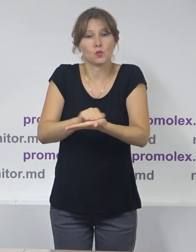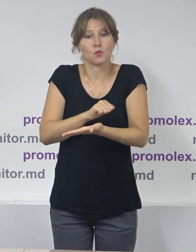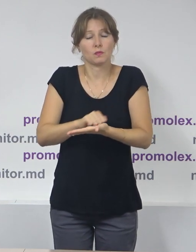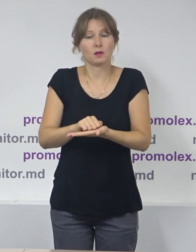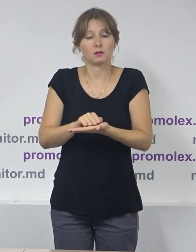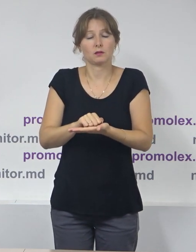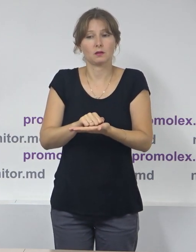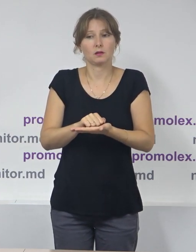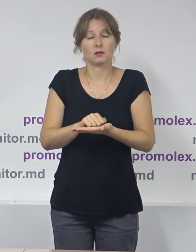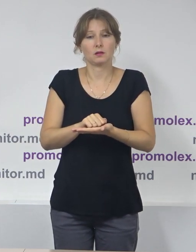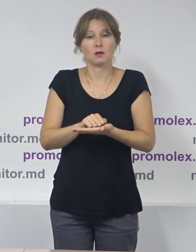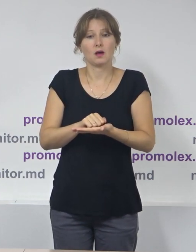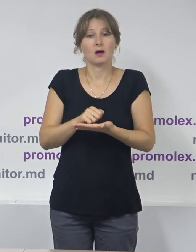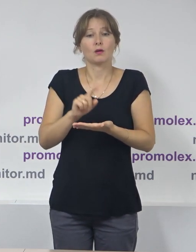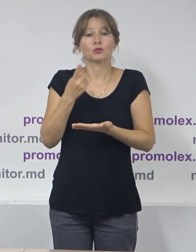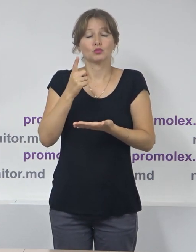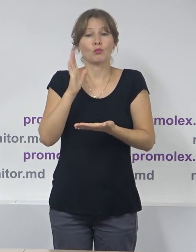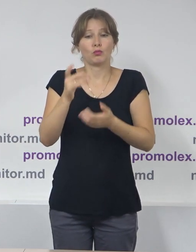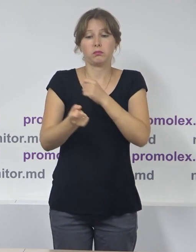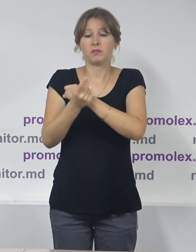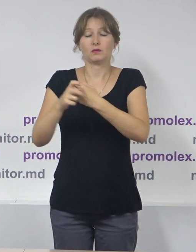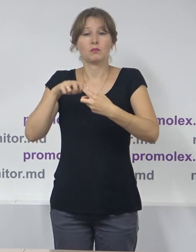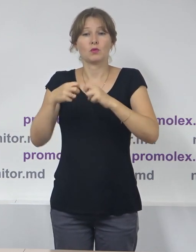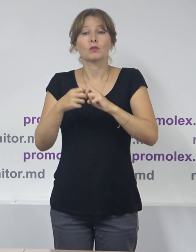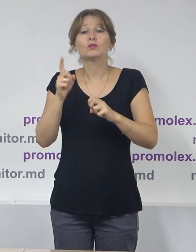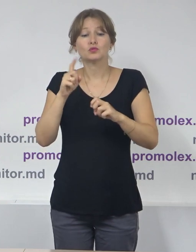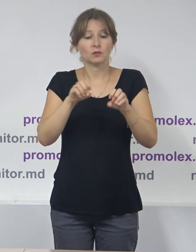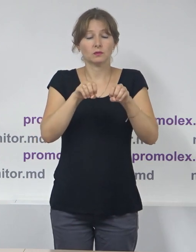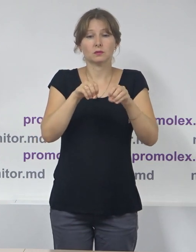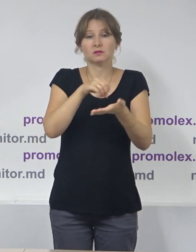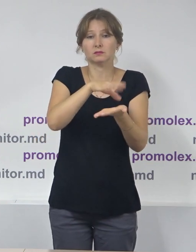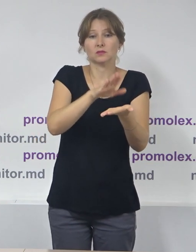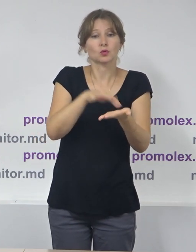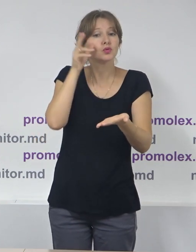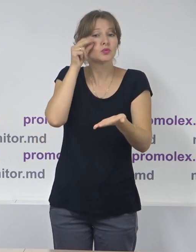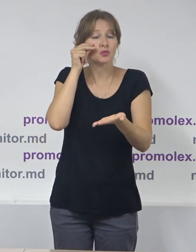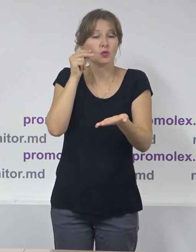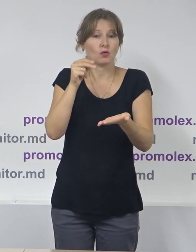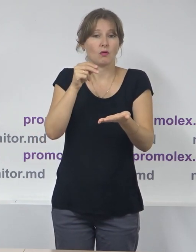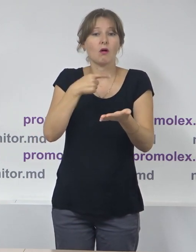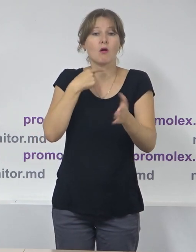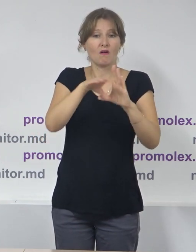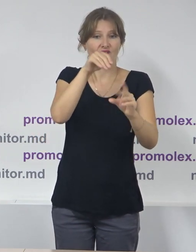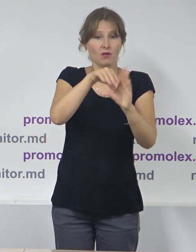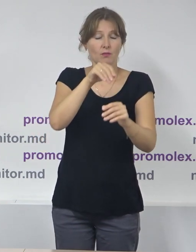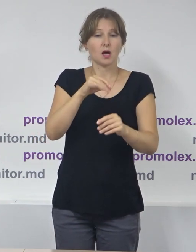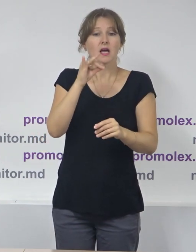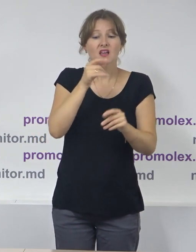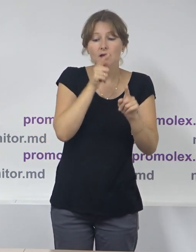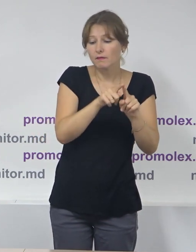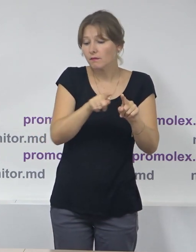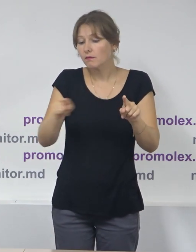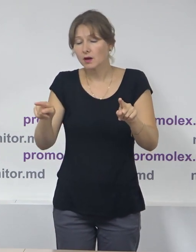ar fi o problemă aici și iarăși legată de stabilirea datei alegerilor și durată